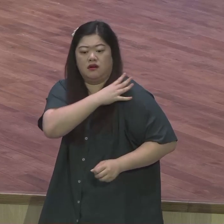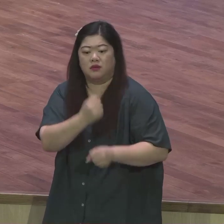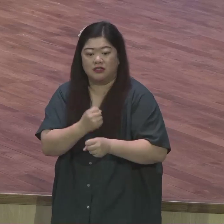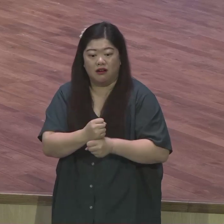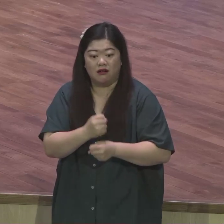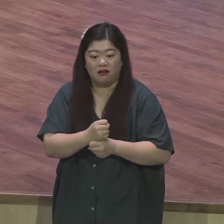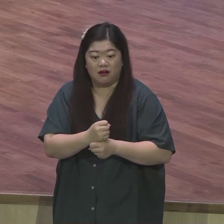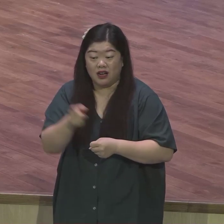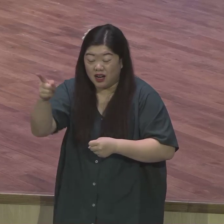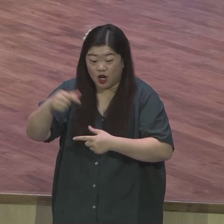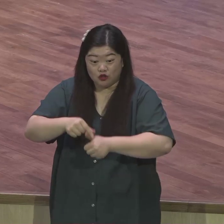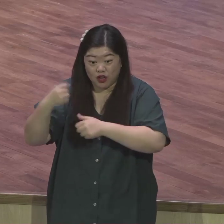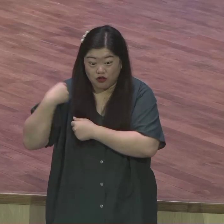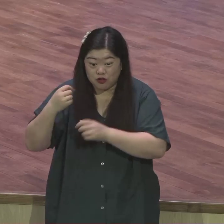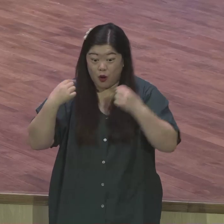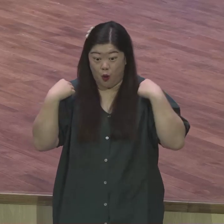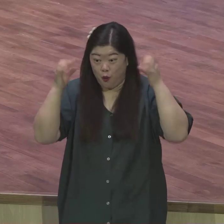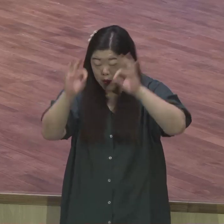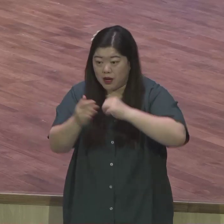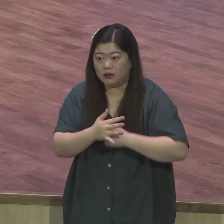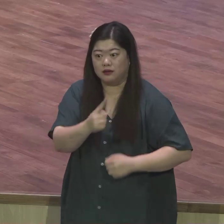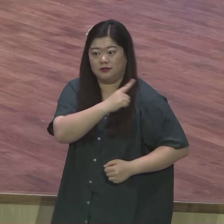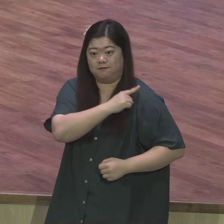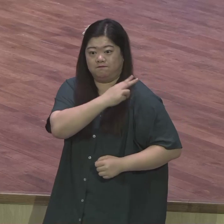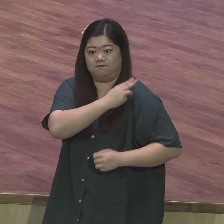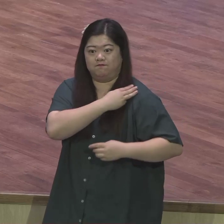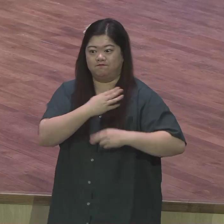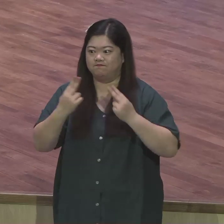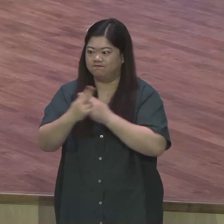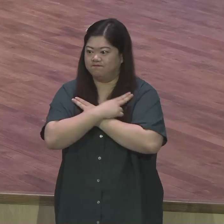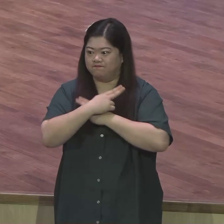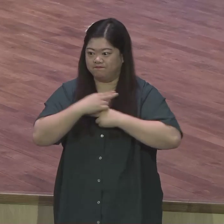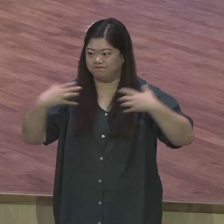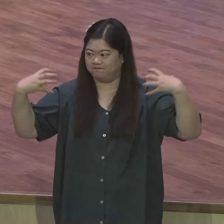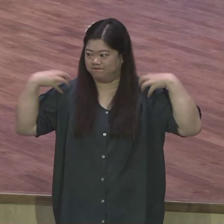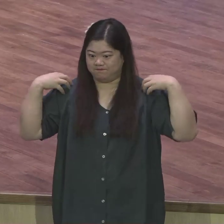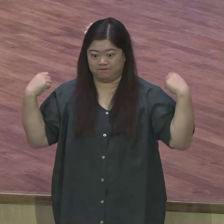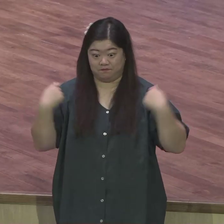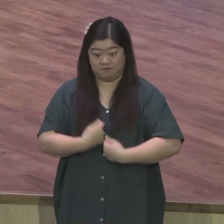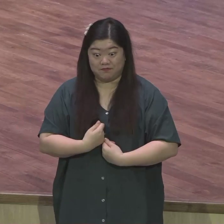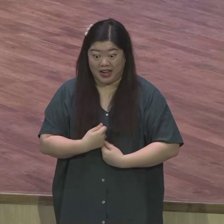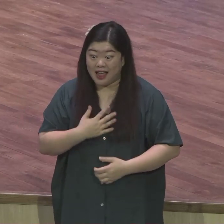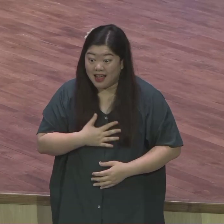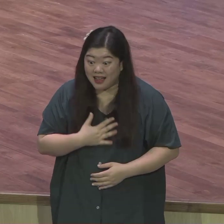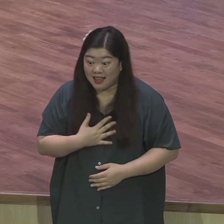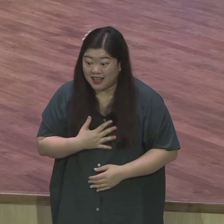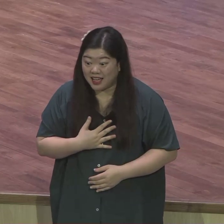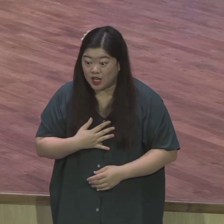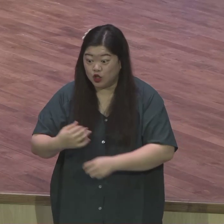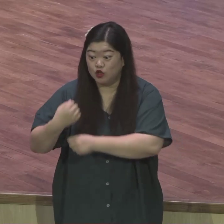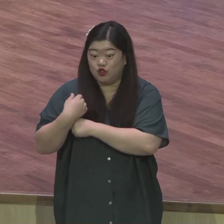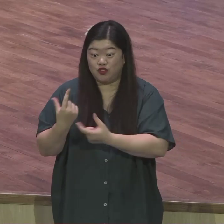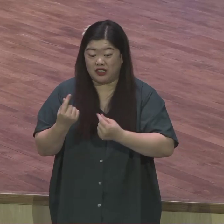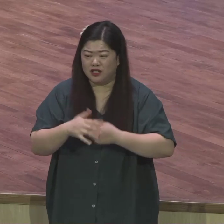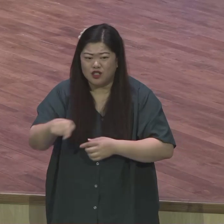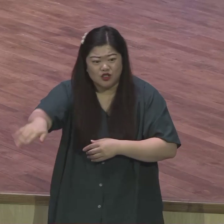군복 같은 곳을 구세군은 다 옷이 다 있어요 군복을 그리고 계급을 군인같이 우리는 영적 싸움